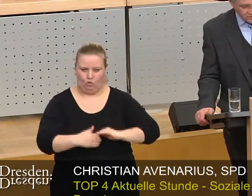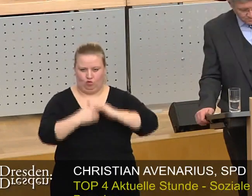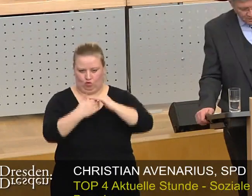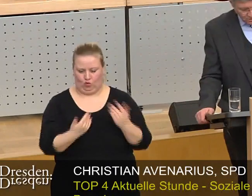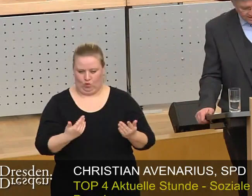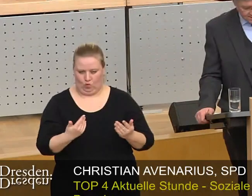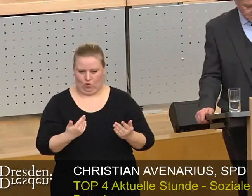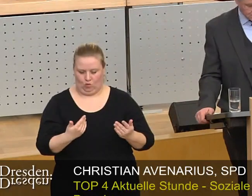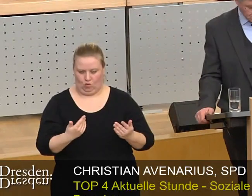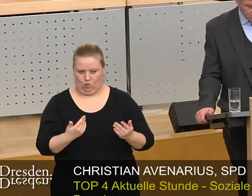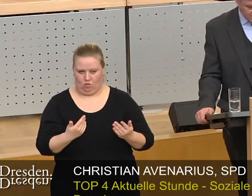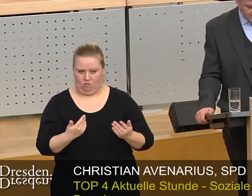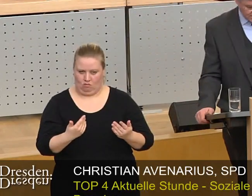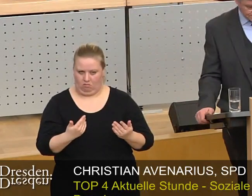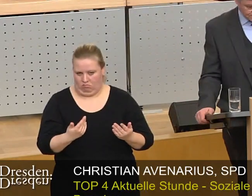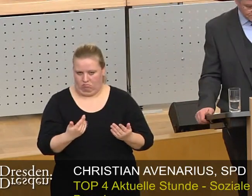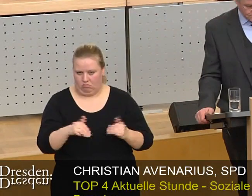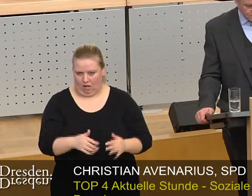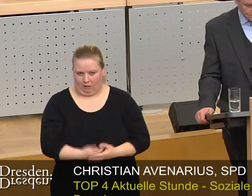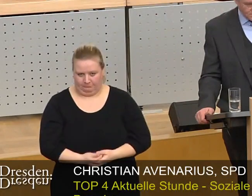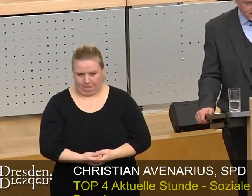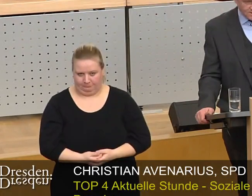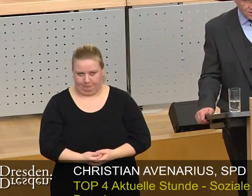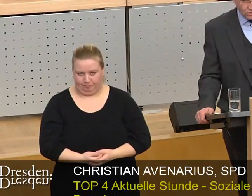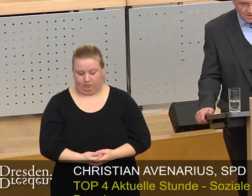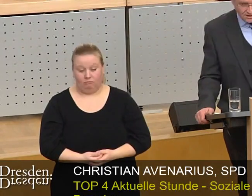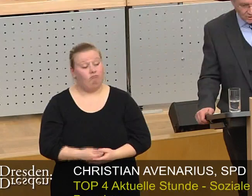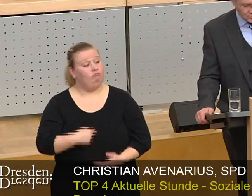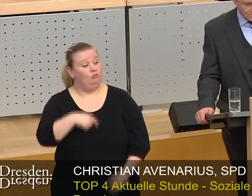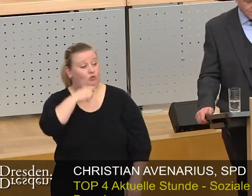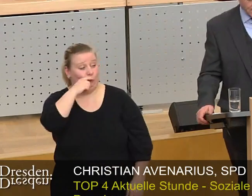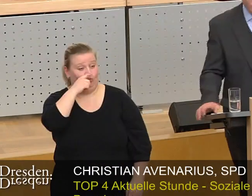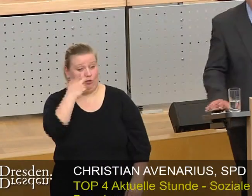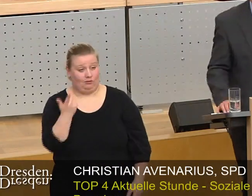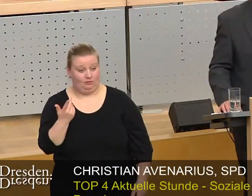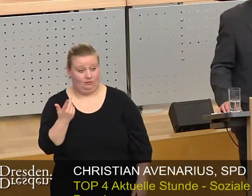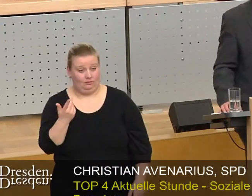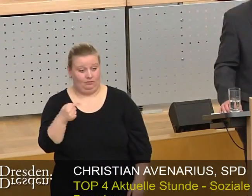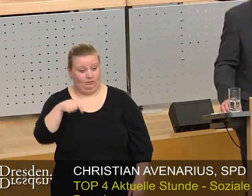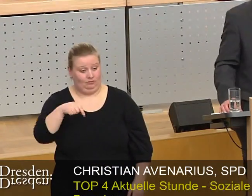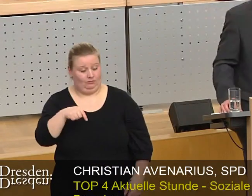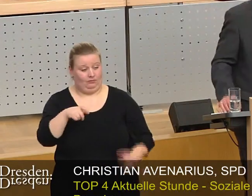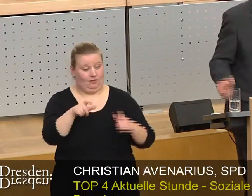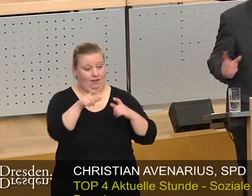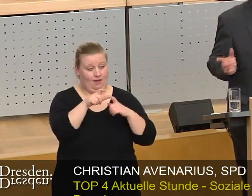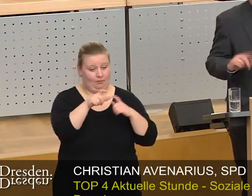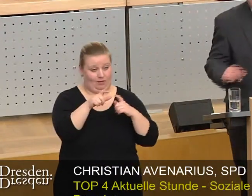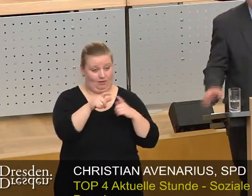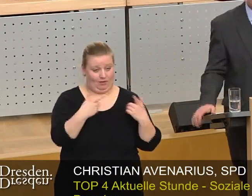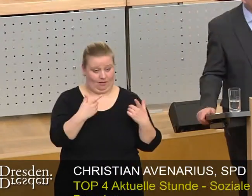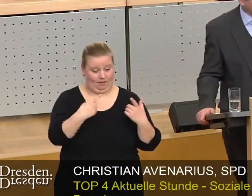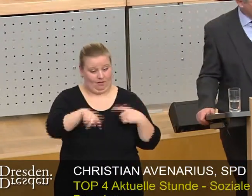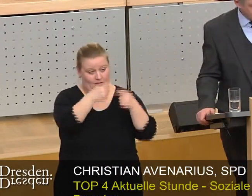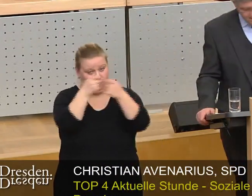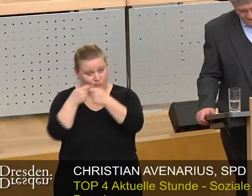von Baudarlehen zur Verfügung gestellt. Wir sind stolz darauf, dass die SPD jeweils im